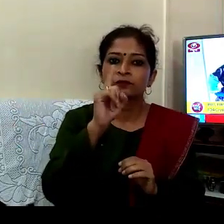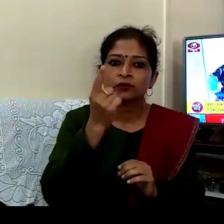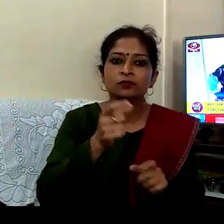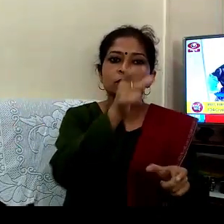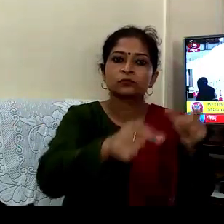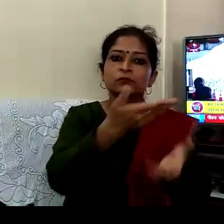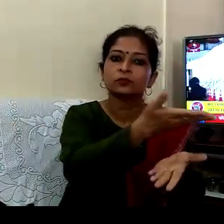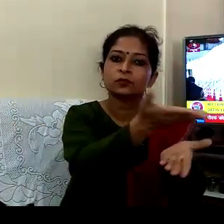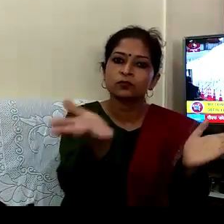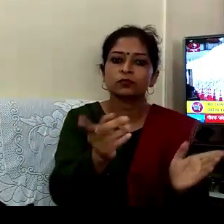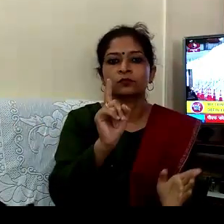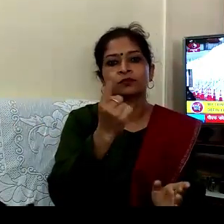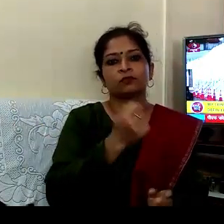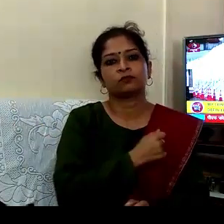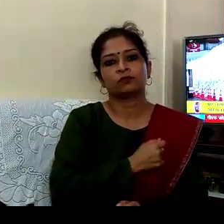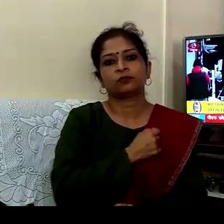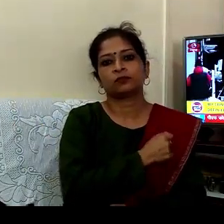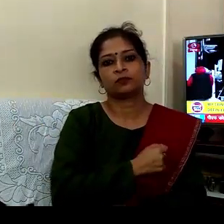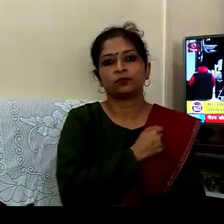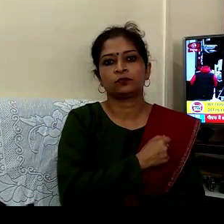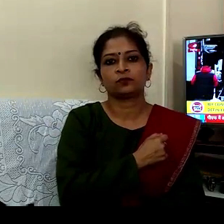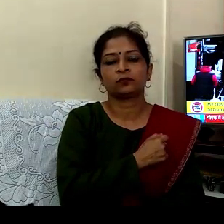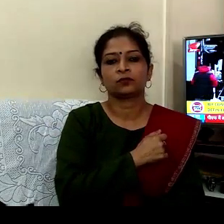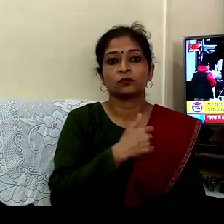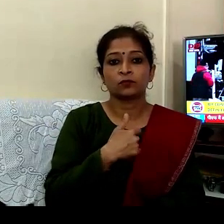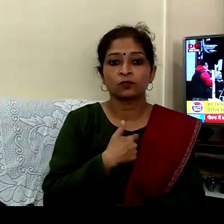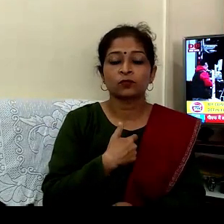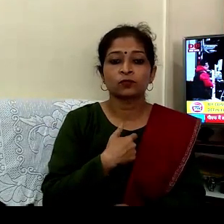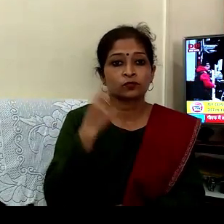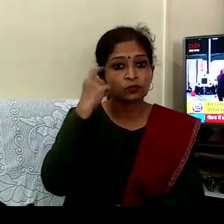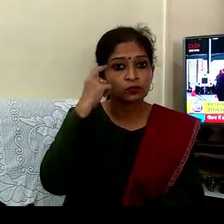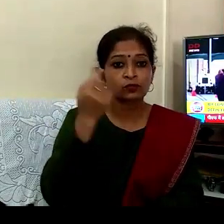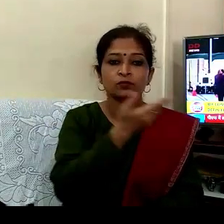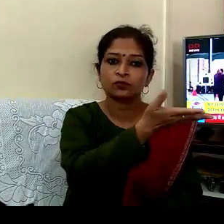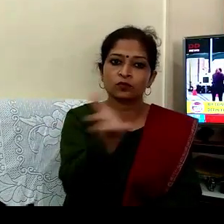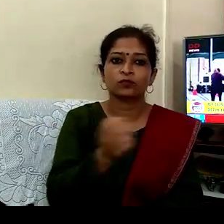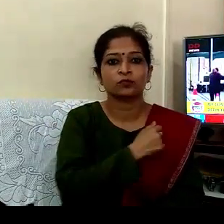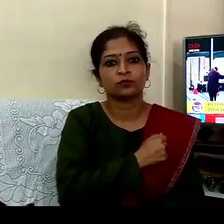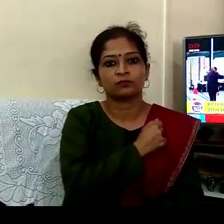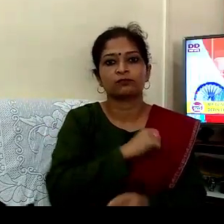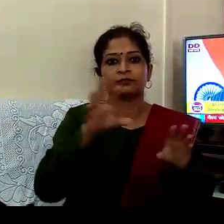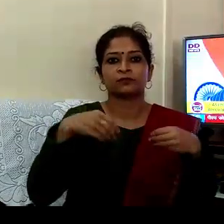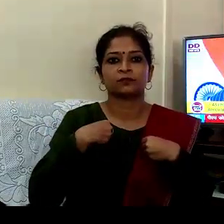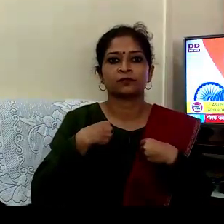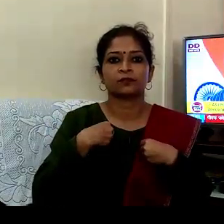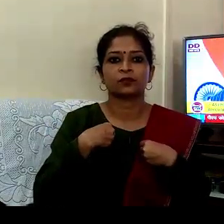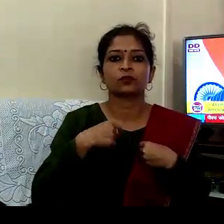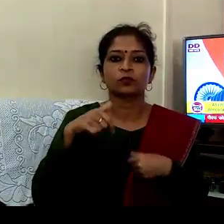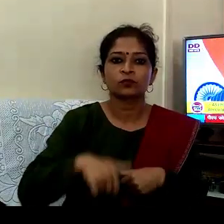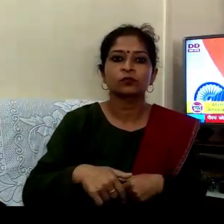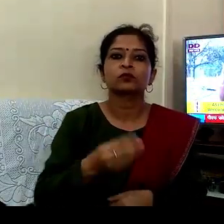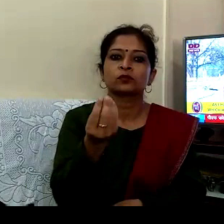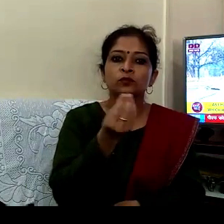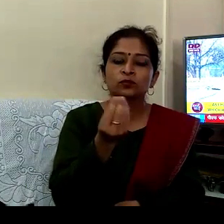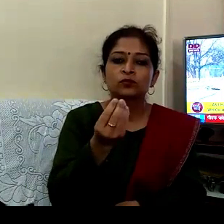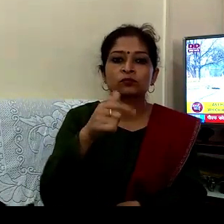مانگتا ہوں اور میری آتما کہتی ہے کہ آپ مجھے جرور شما کریں گے کیونکہ کچھ ایسے نیرنے لینے